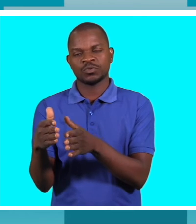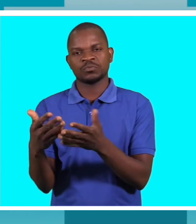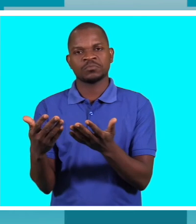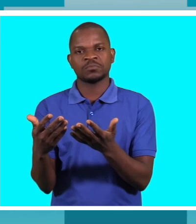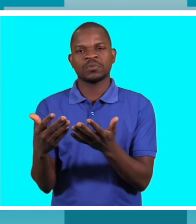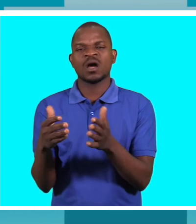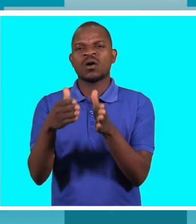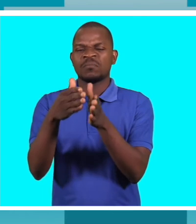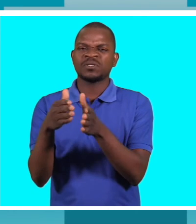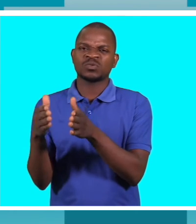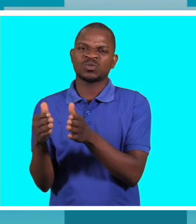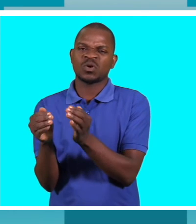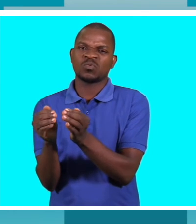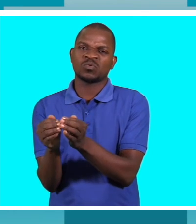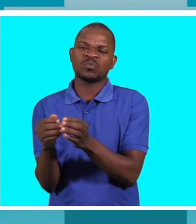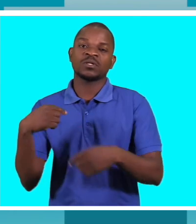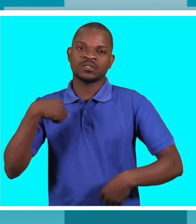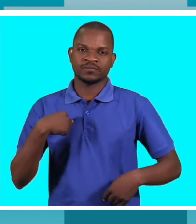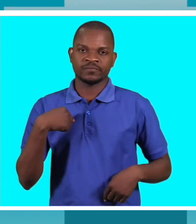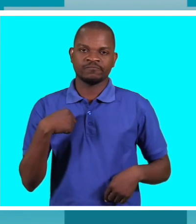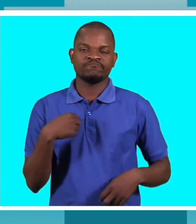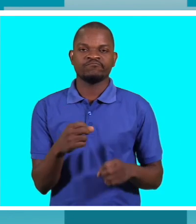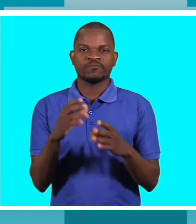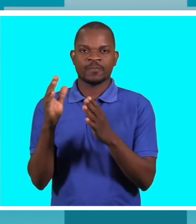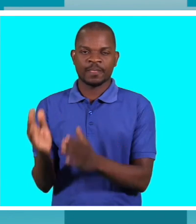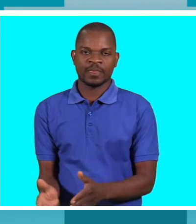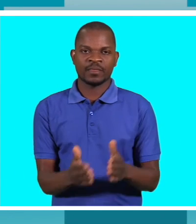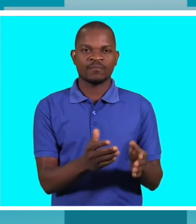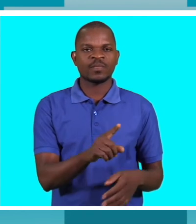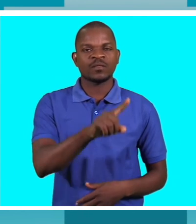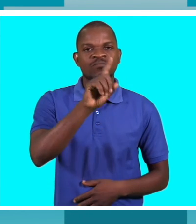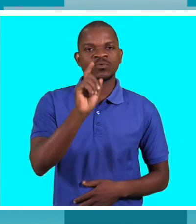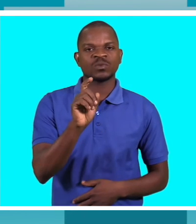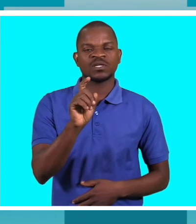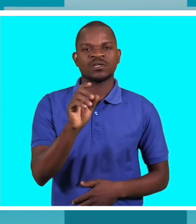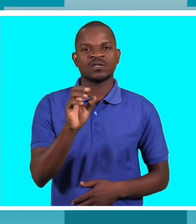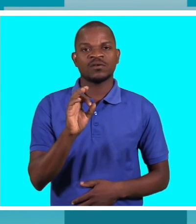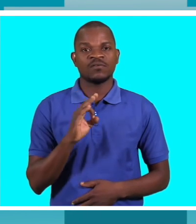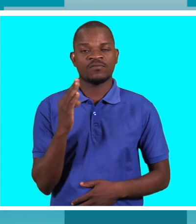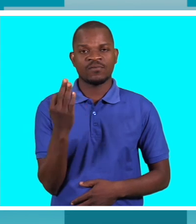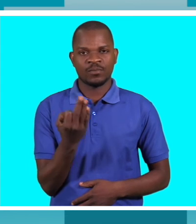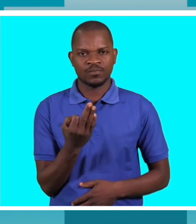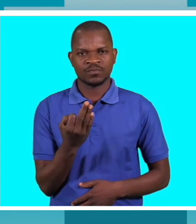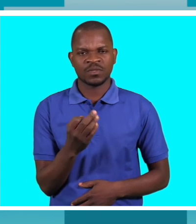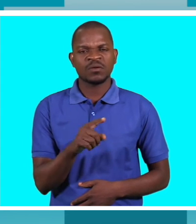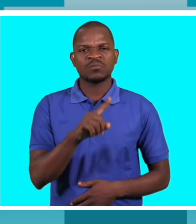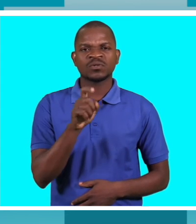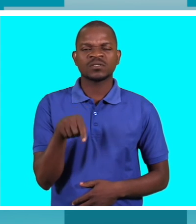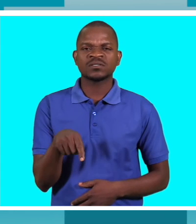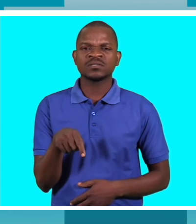isoladas ou marginalizadas mas Cantol diz uma coisa mesmo para finalizar o que o país como que